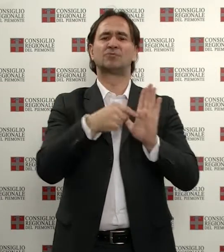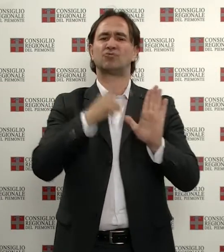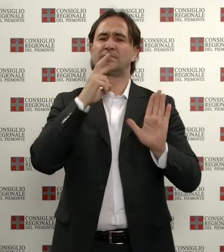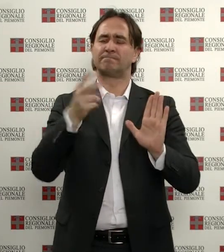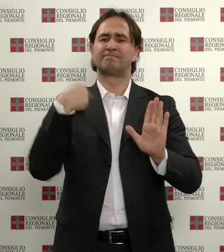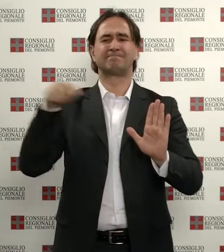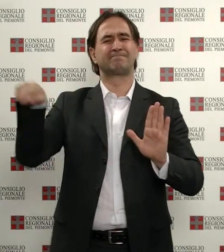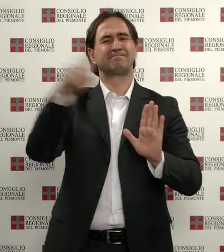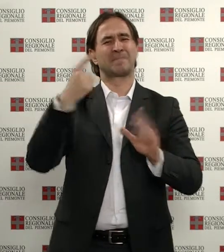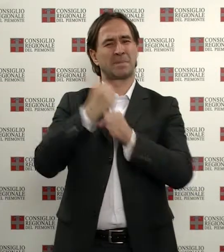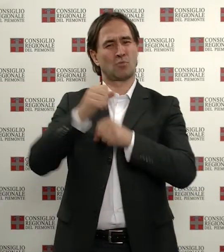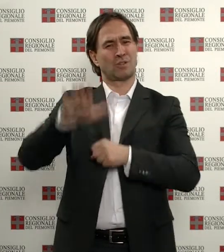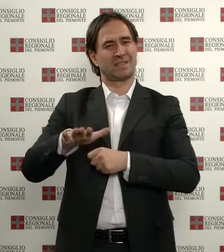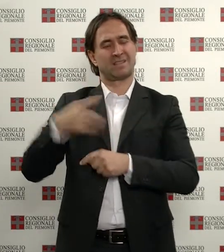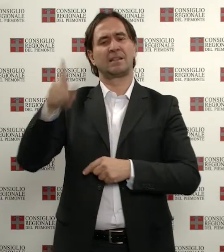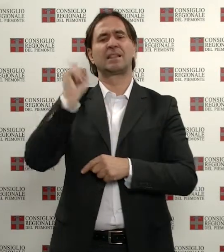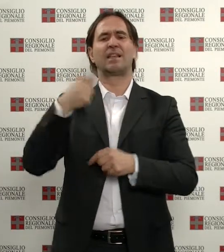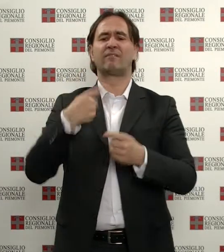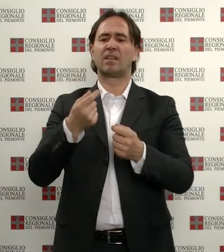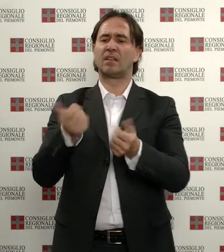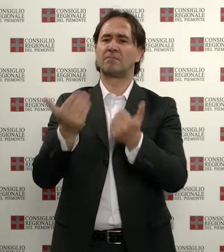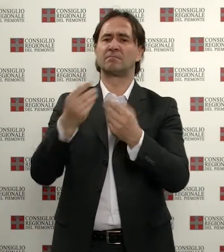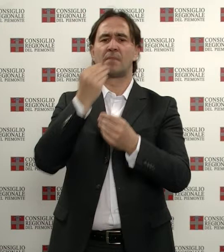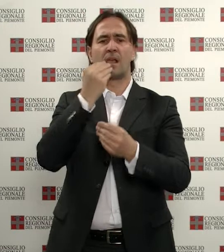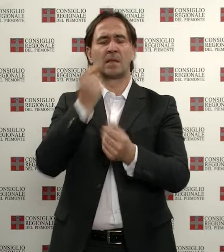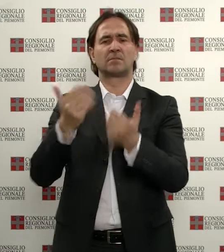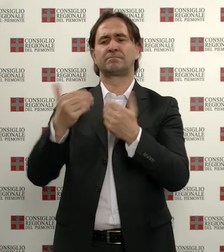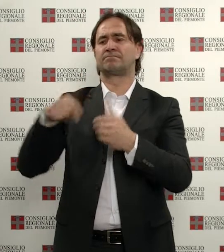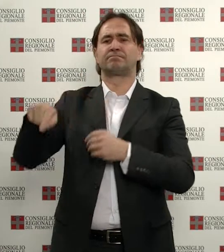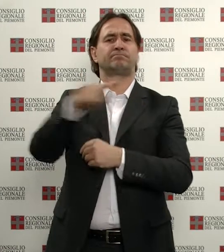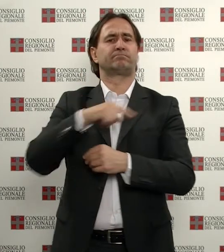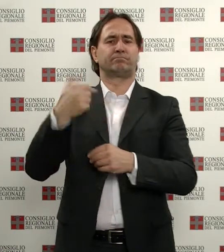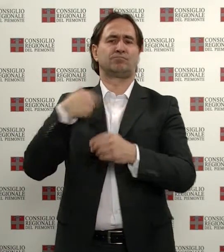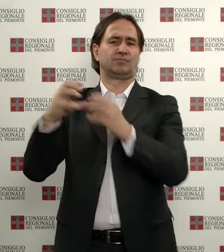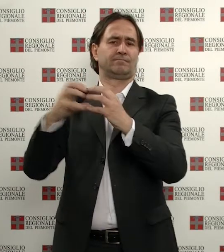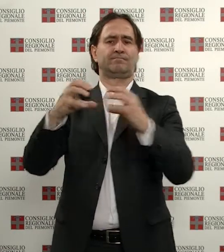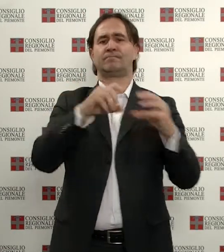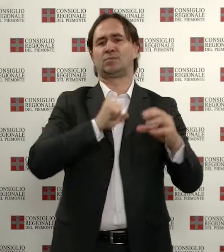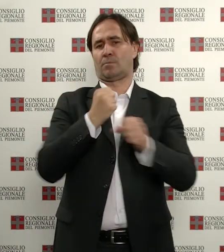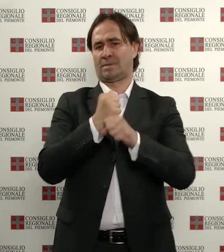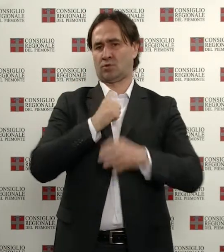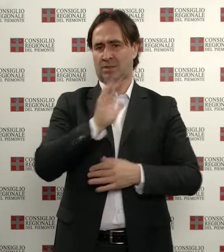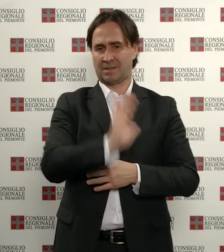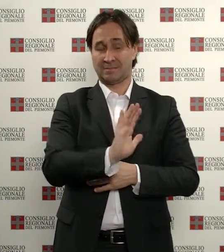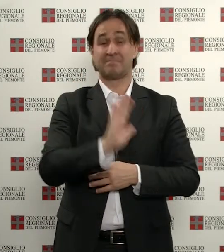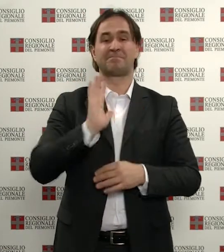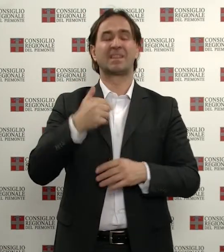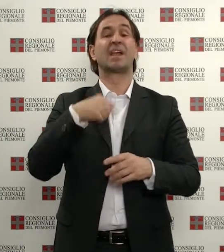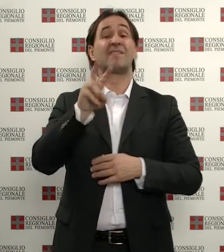dovranno acquistare in prevalenza prodotti alimentari presso aziende locali e di questi almeno il 25% deve essere